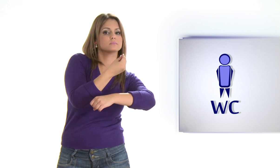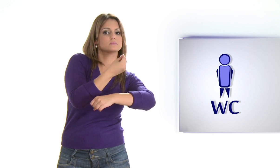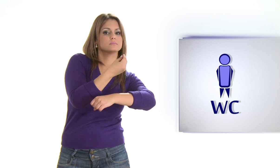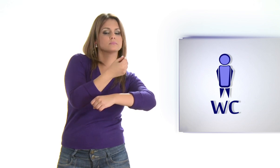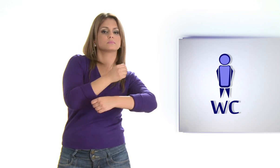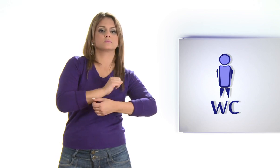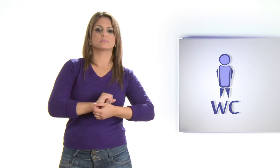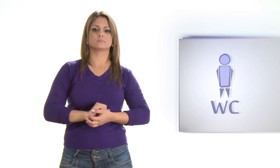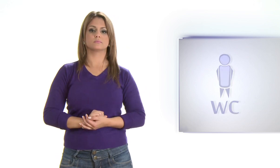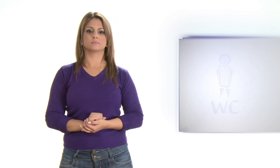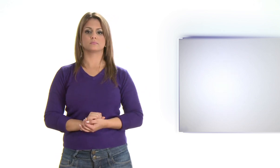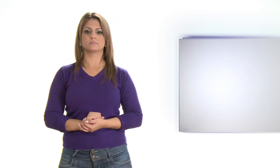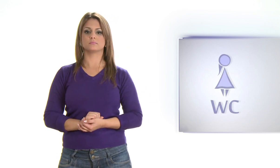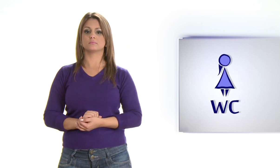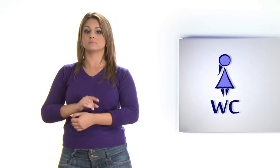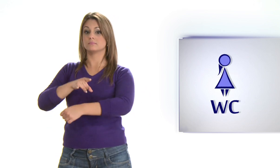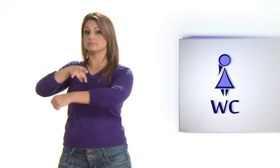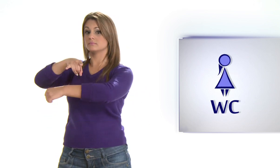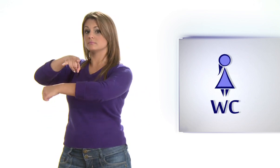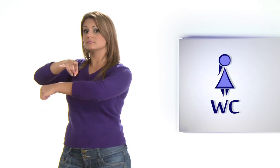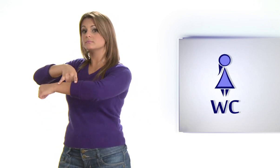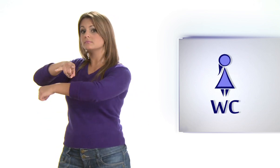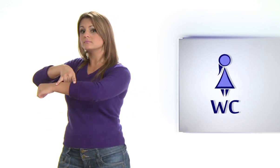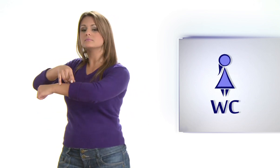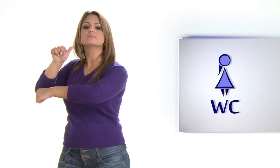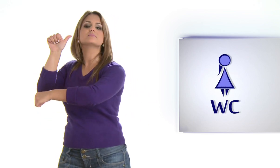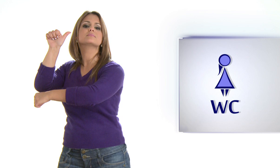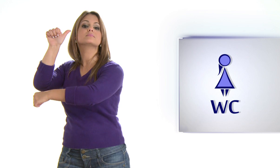e banheiro feminino.